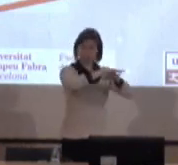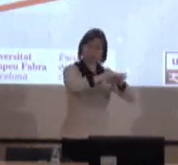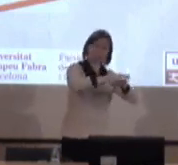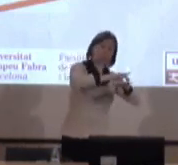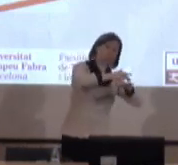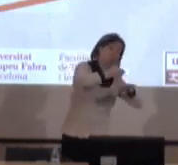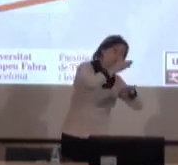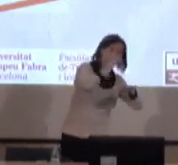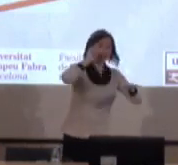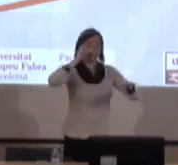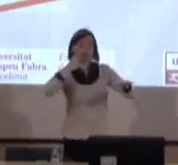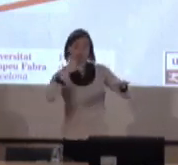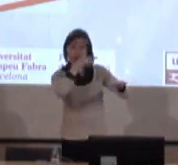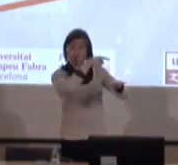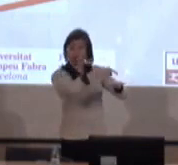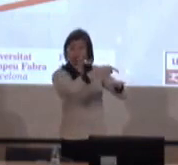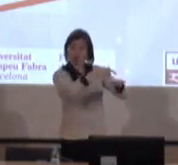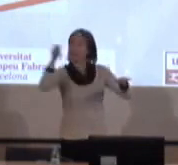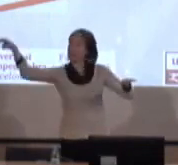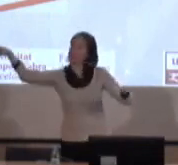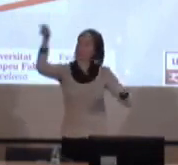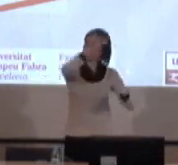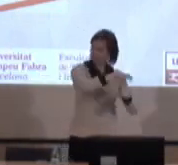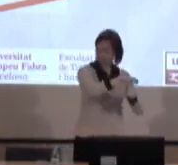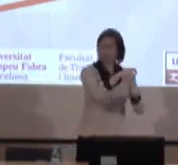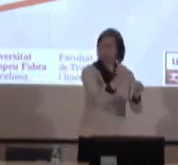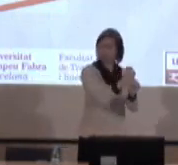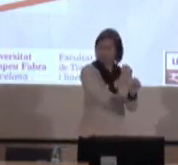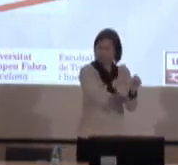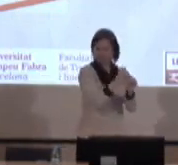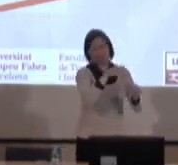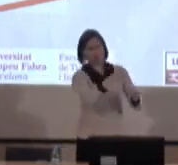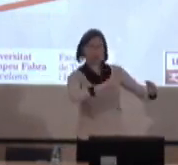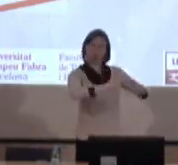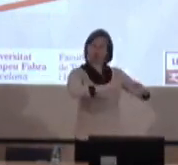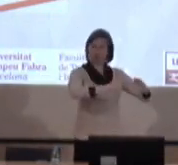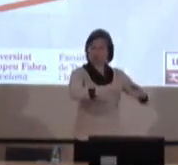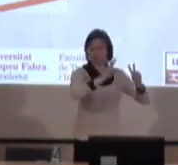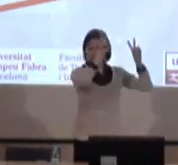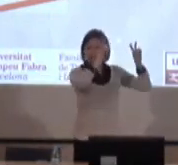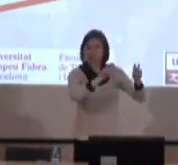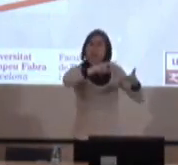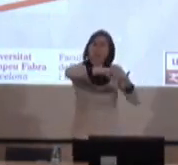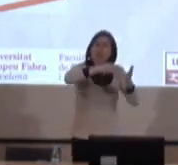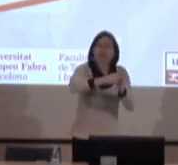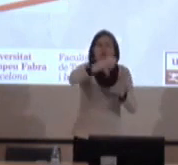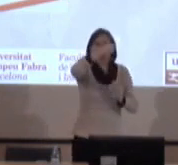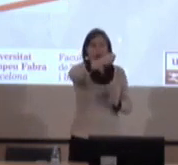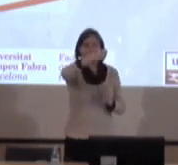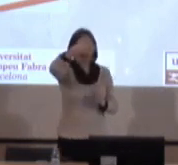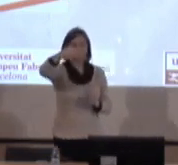i a Múrcia està treballant actualment a un institut d'educació bilingüe